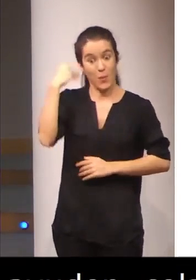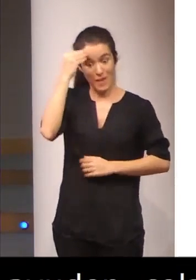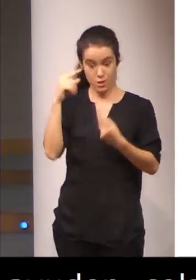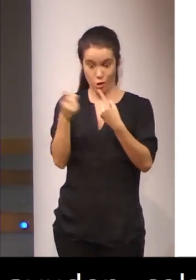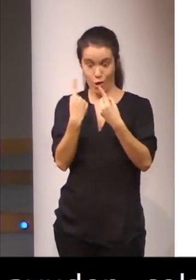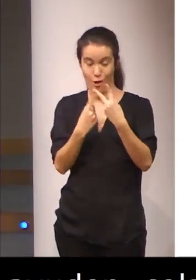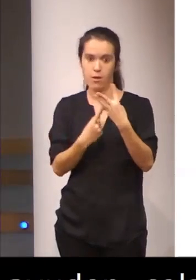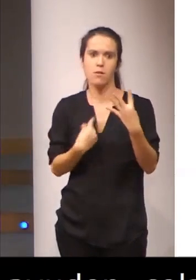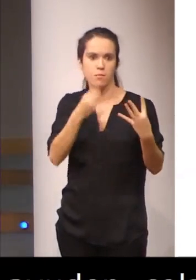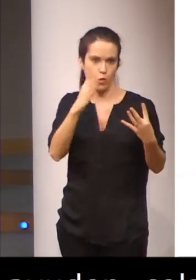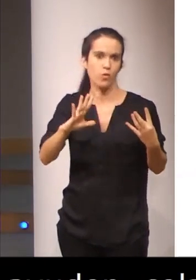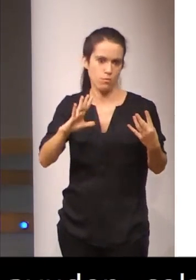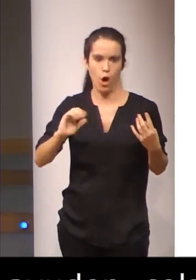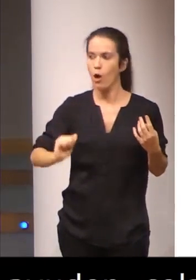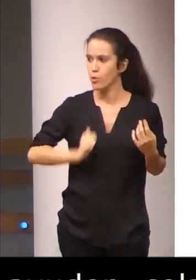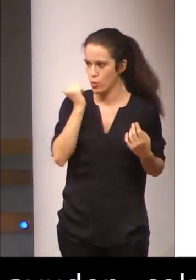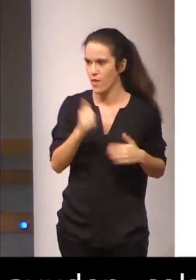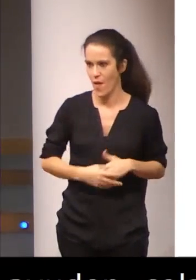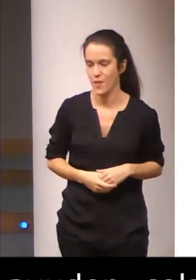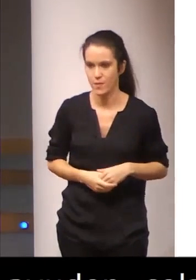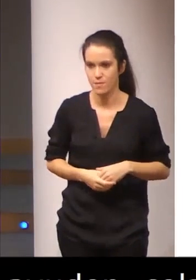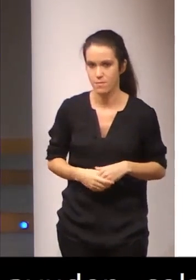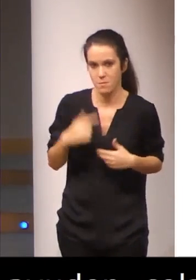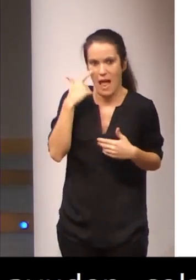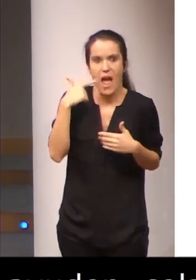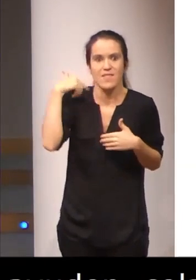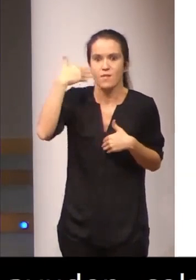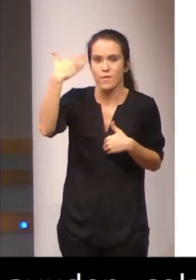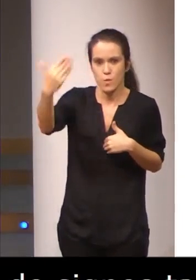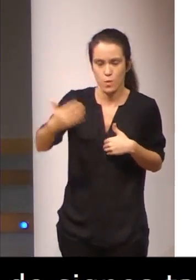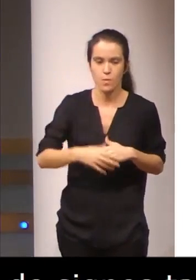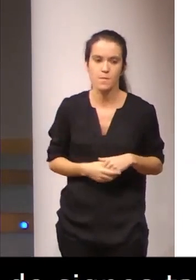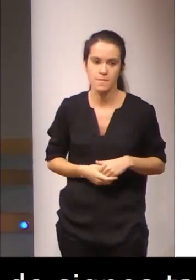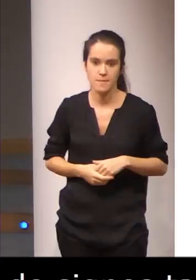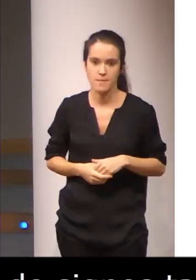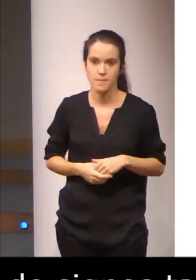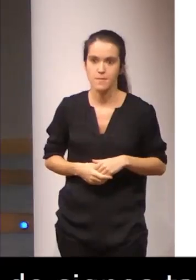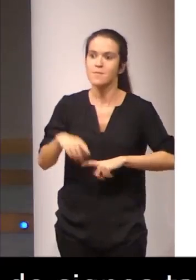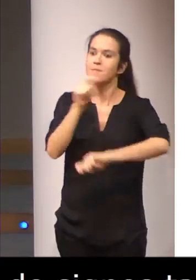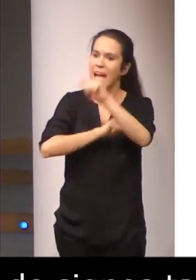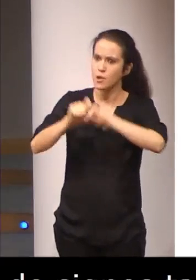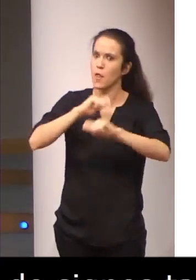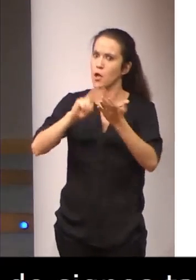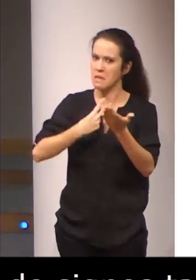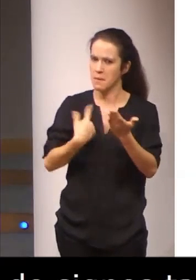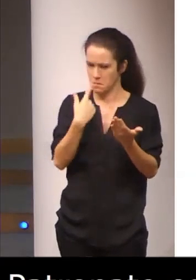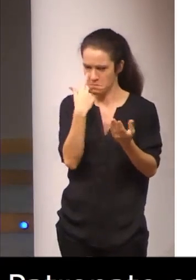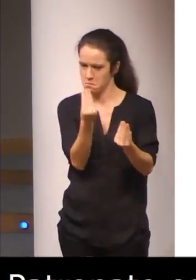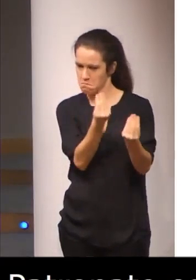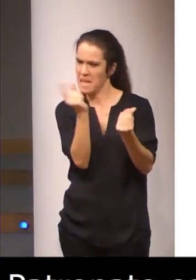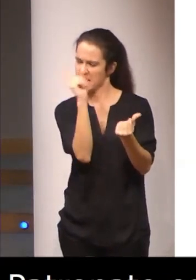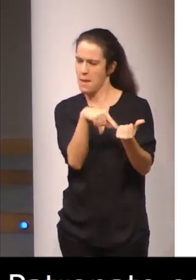oportunidad para el futuro. También las asociaciones de intérpretes, noto que están a favor de toda la